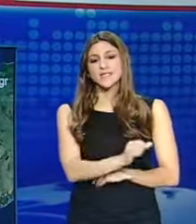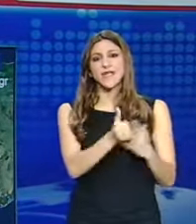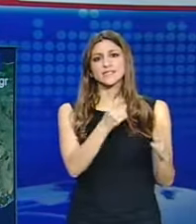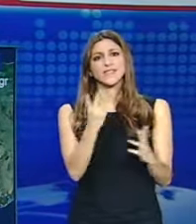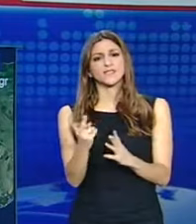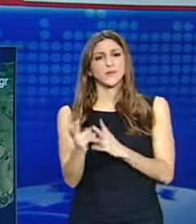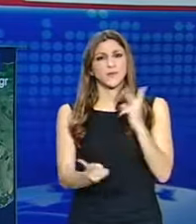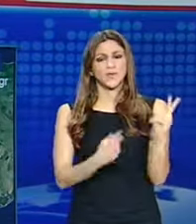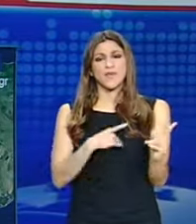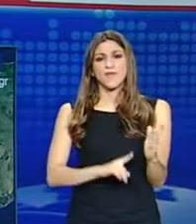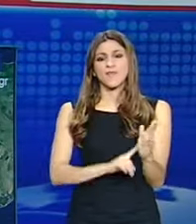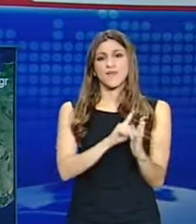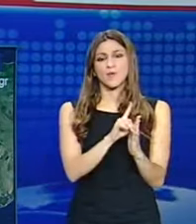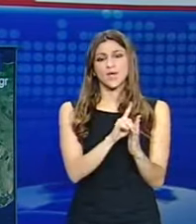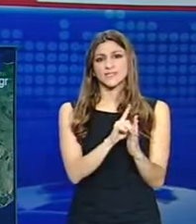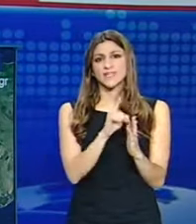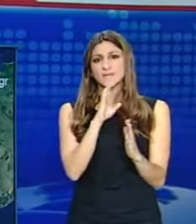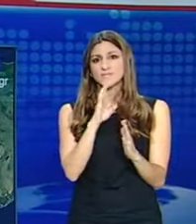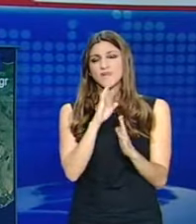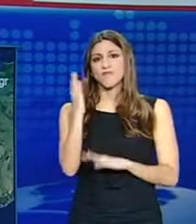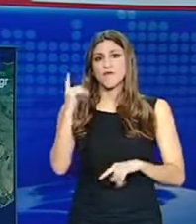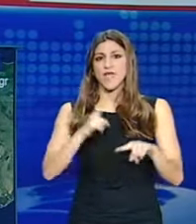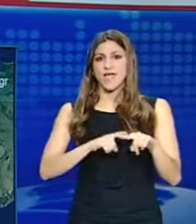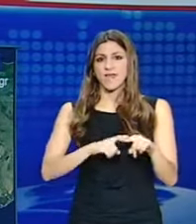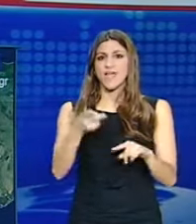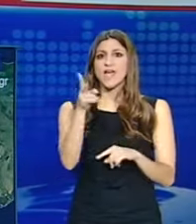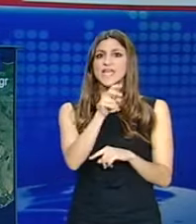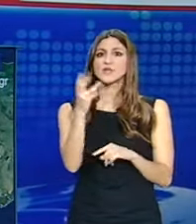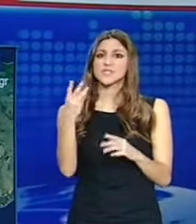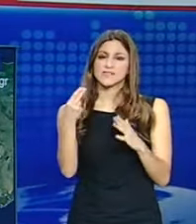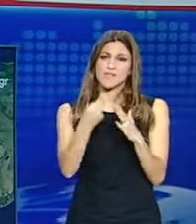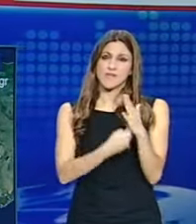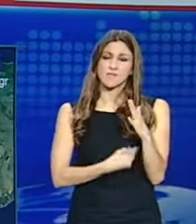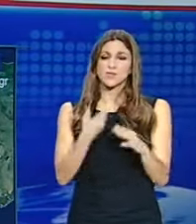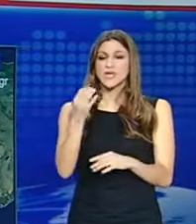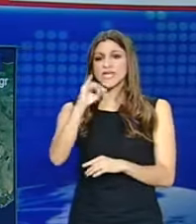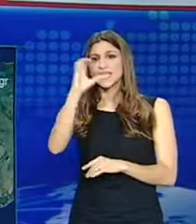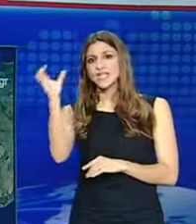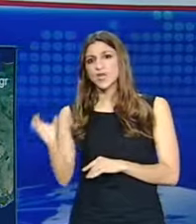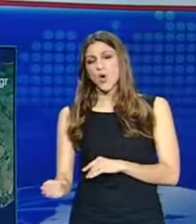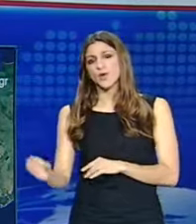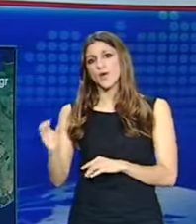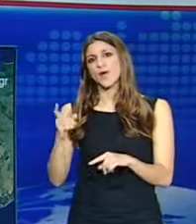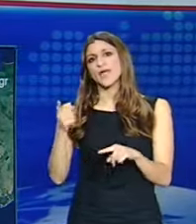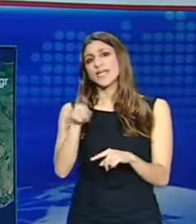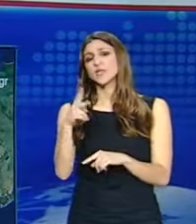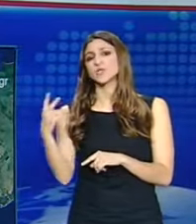μποφόρ. Η θερμοκρασία θα ανέβει το μεσημέρι στη Βόρεια Ελλάδα έως 23 βαθμούς, στο Ιόνιο και τα υπόλοιπα υπηρετικά έως 24 με 26